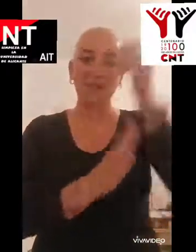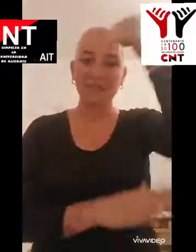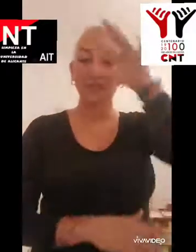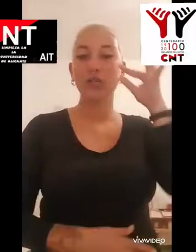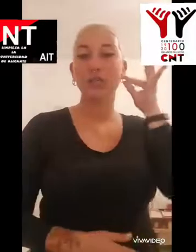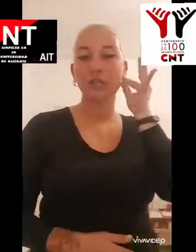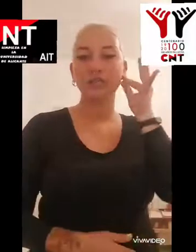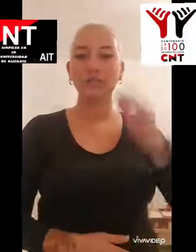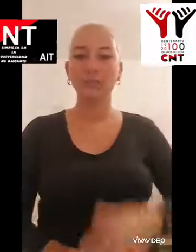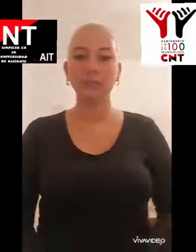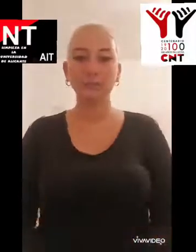Saludos, compañeros compañeras.